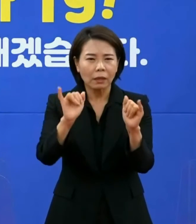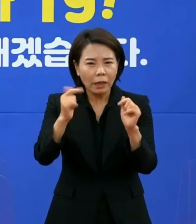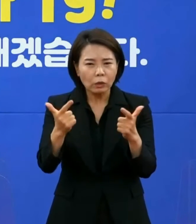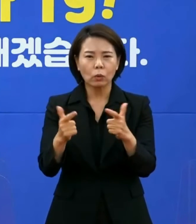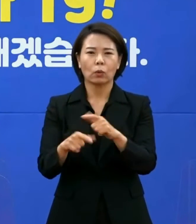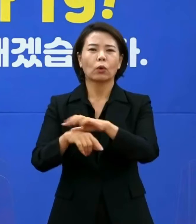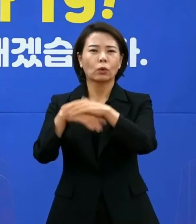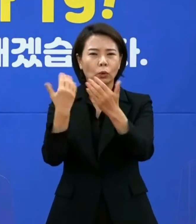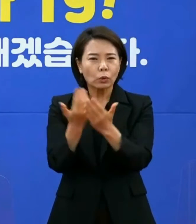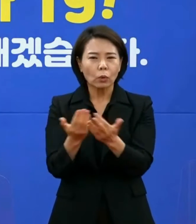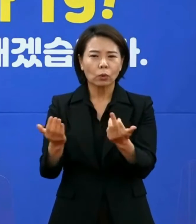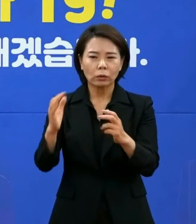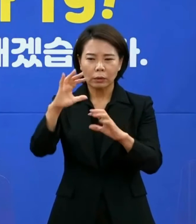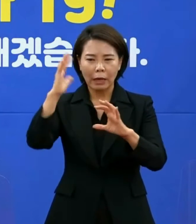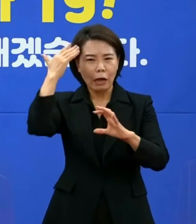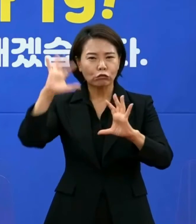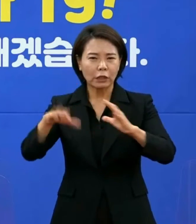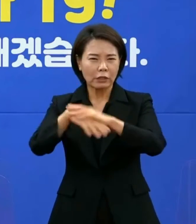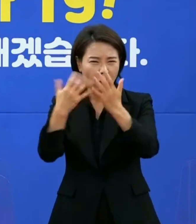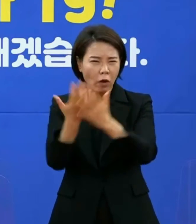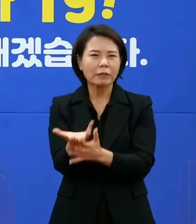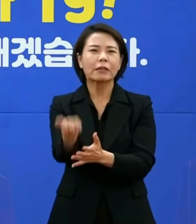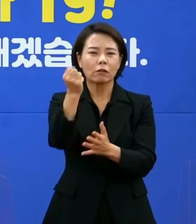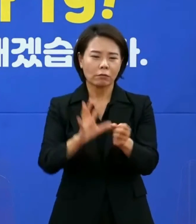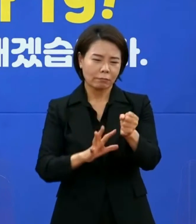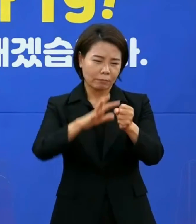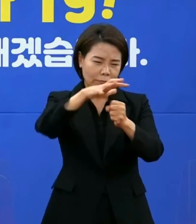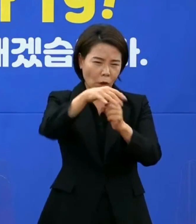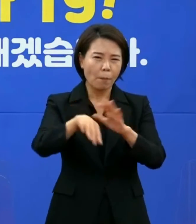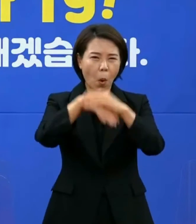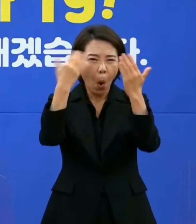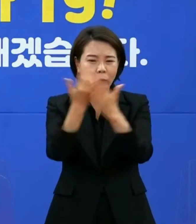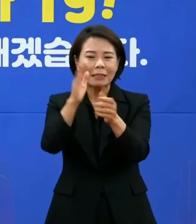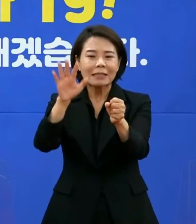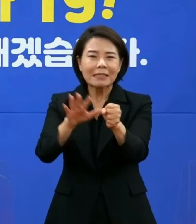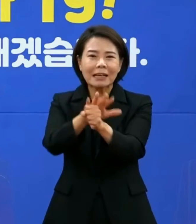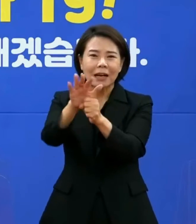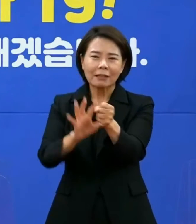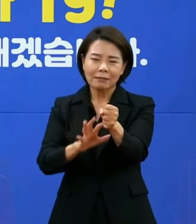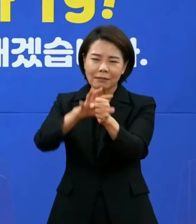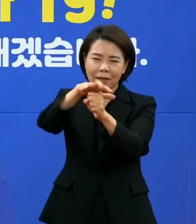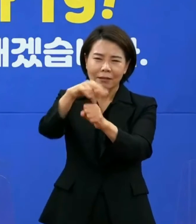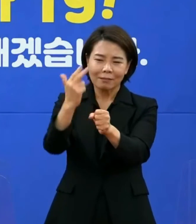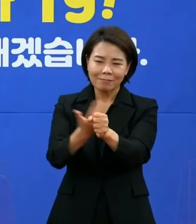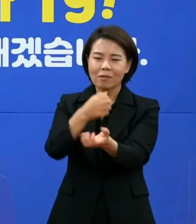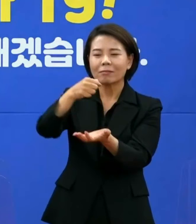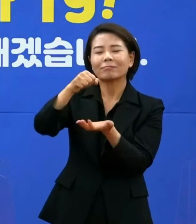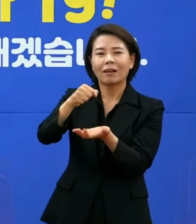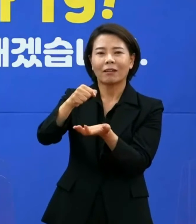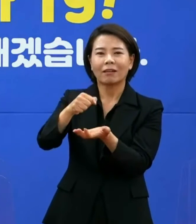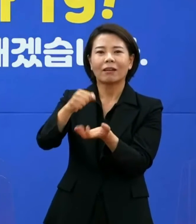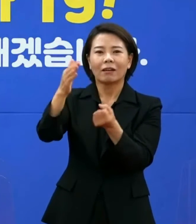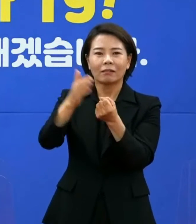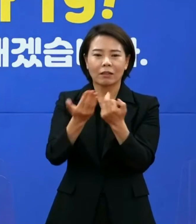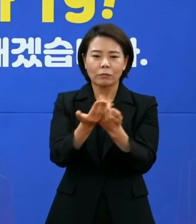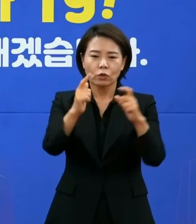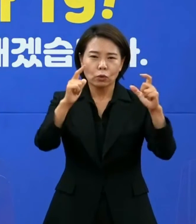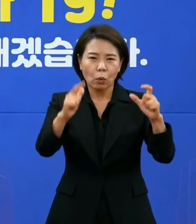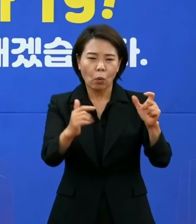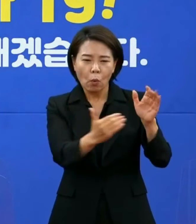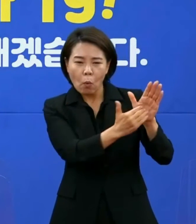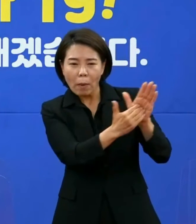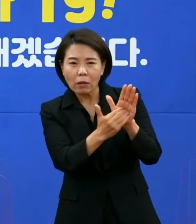국민 전체의 공간이며 지구촌 모두가 사랑하는 세계 자연유산입니다. 제주도의 방역 위기는